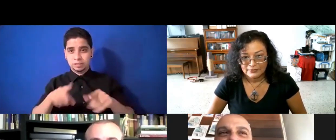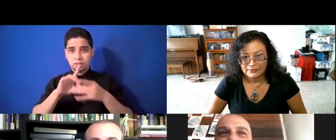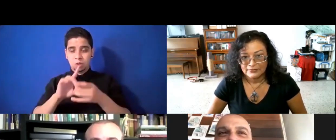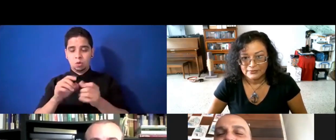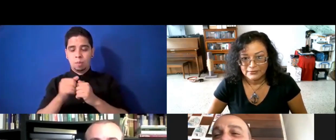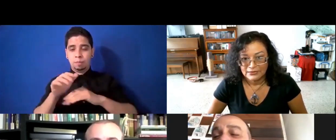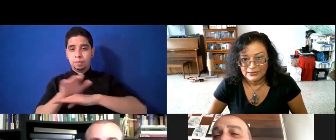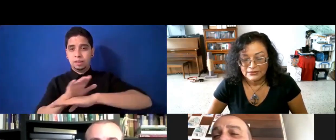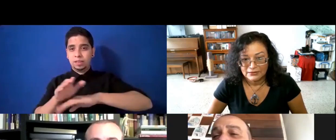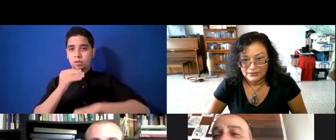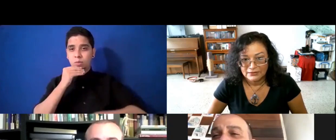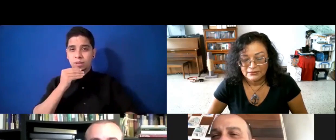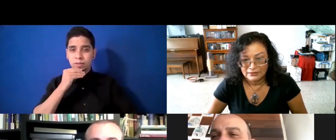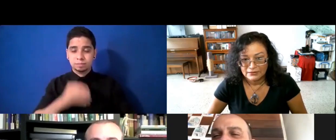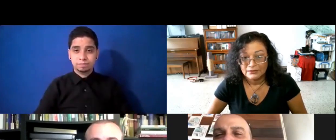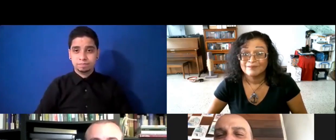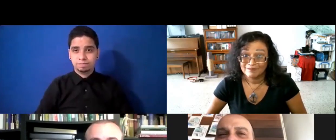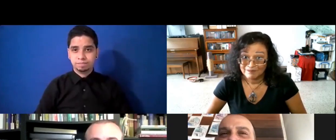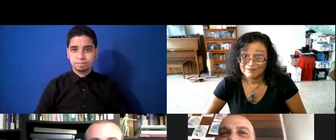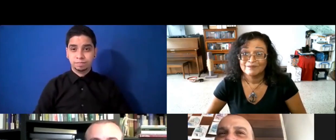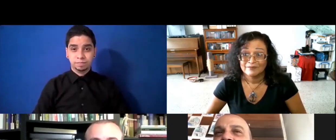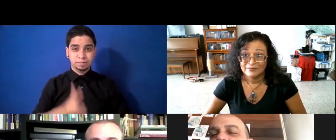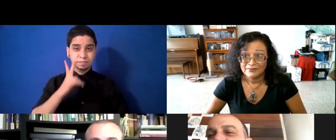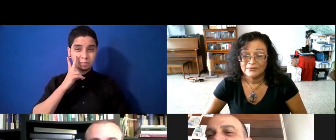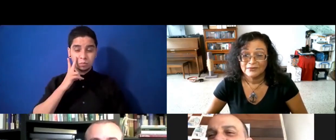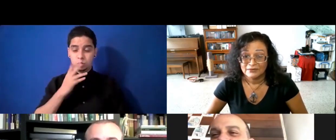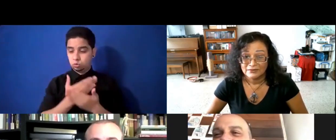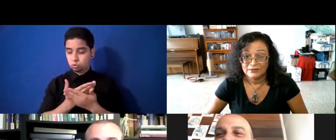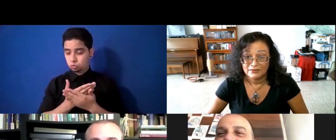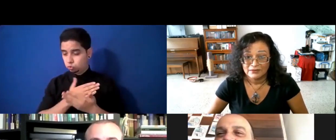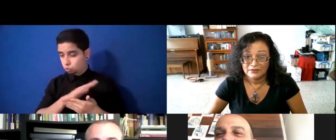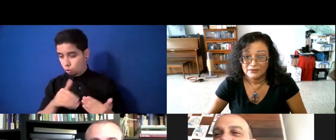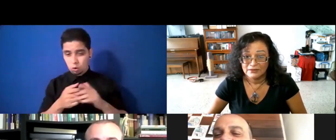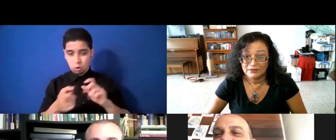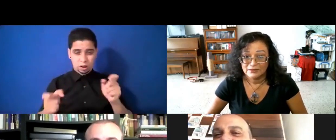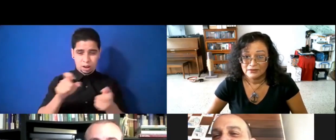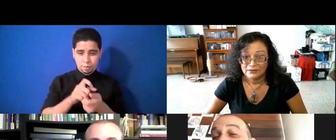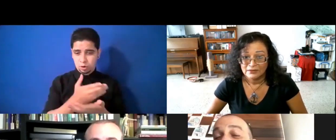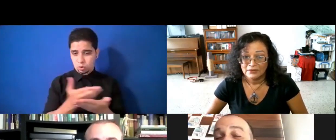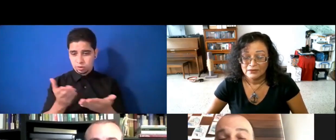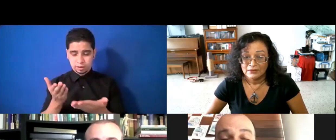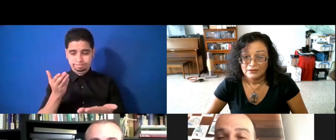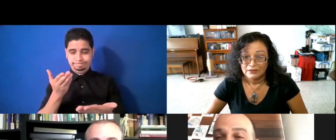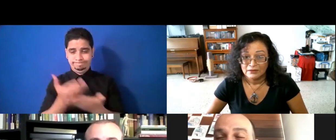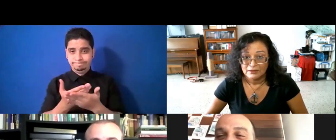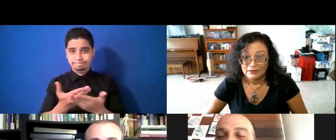Y, pues, todos los cambios y todas estas cosas que nos han traído de aprendizaje